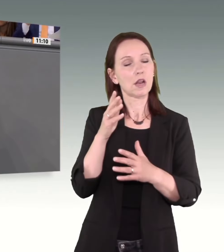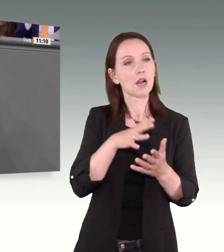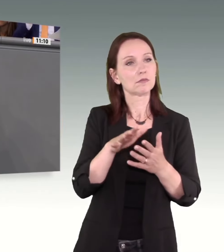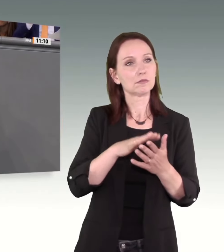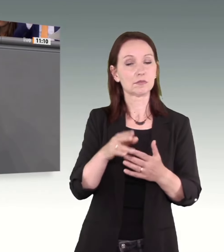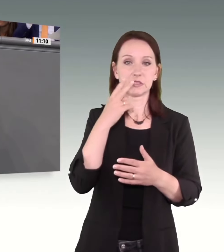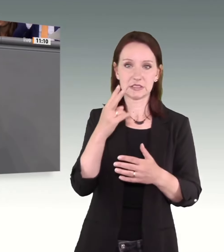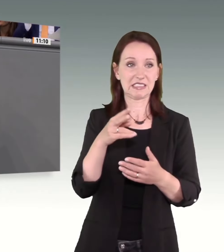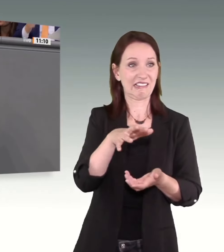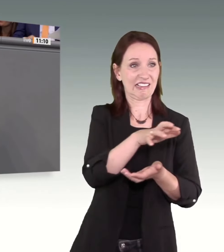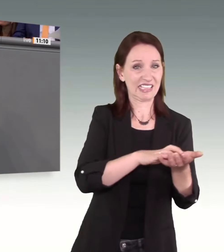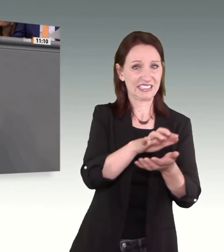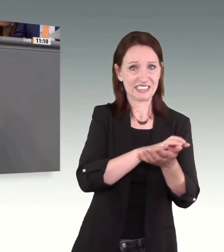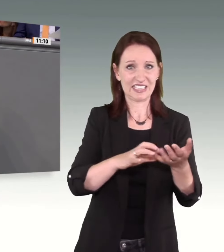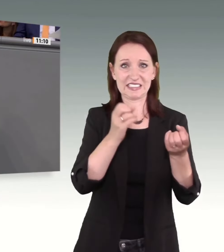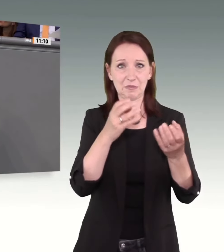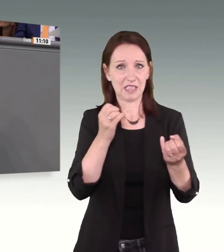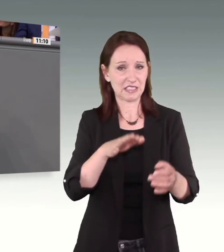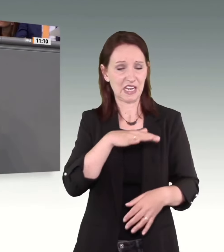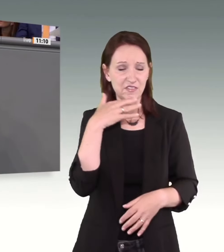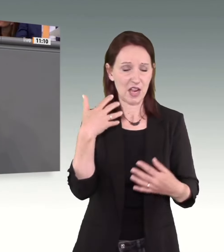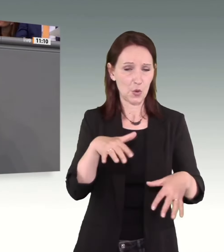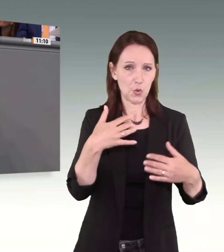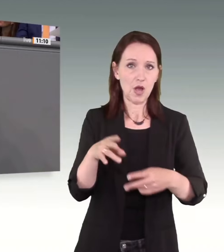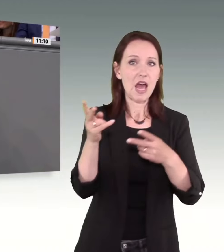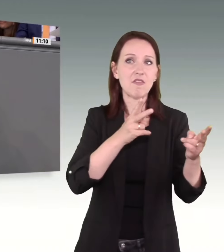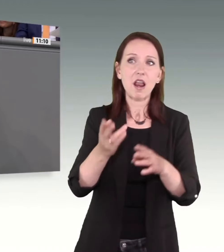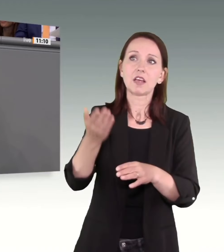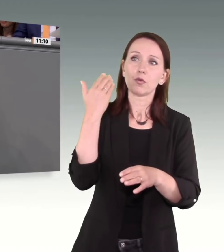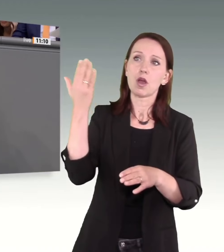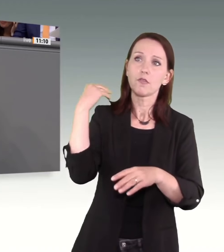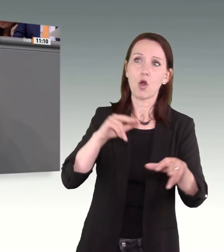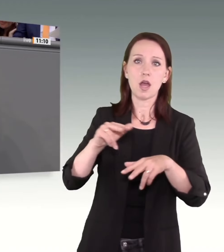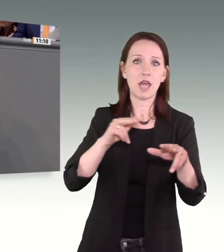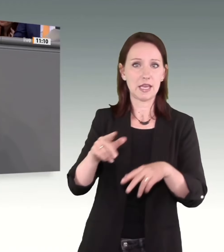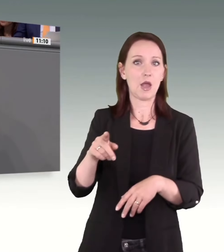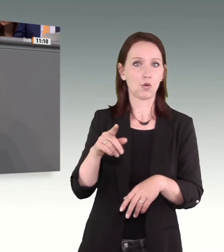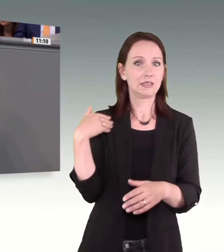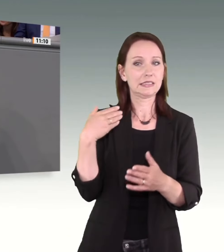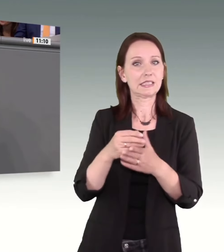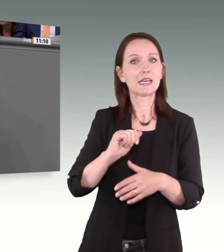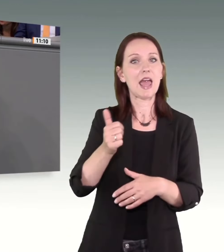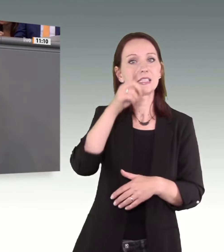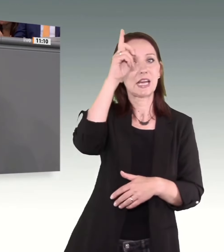hat, trotz der Krisenkulmination, als jede Regierung vorher seit der ersten Adenauer-Regierung.